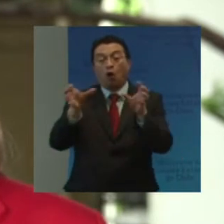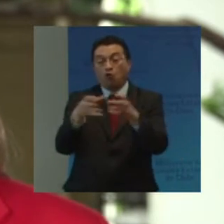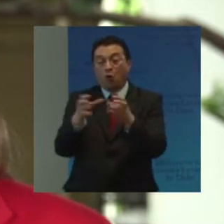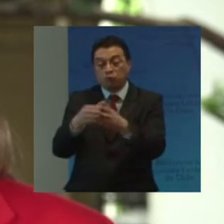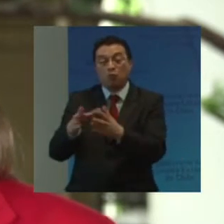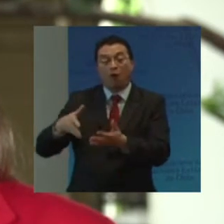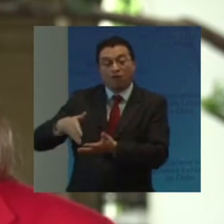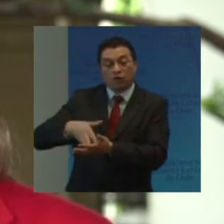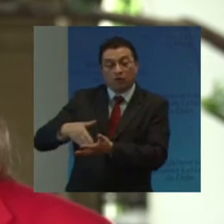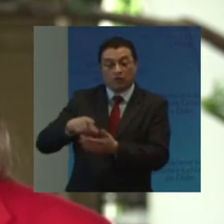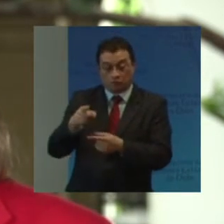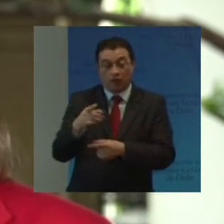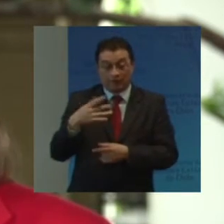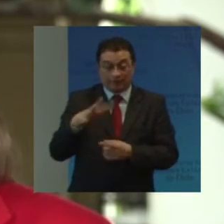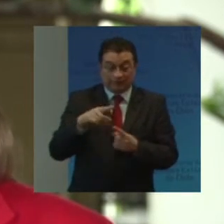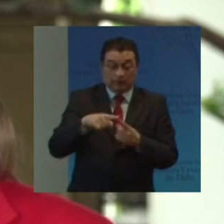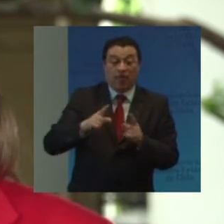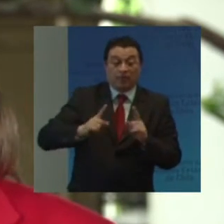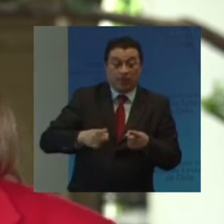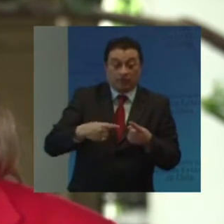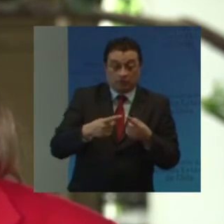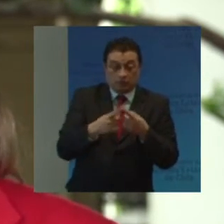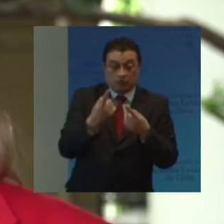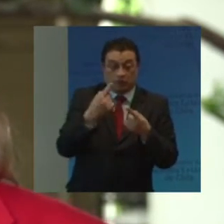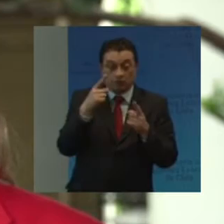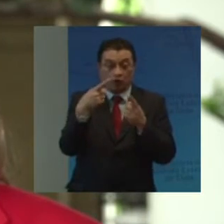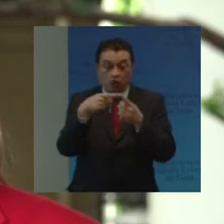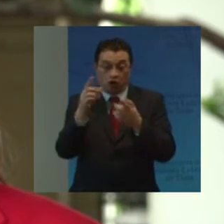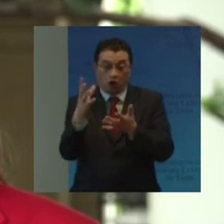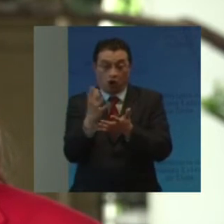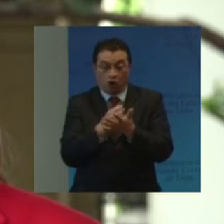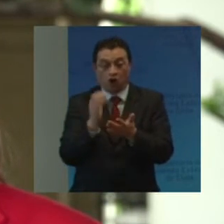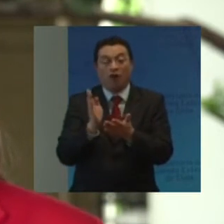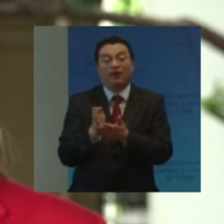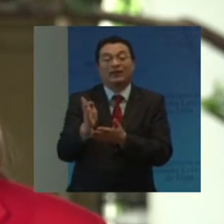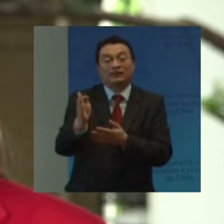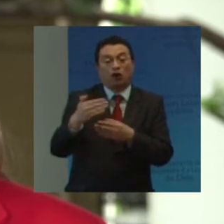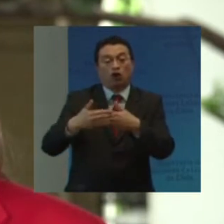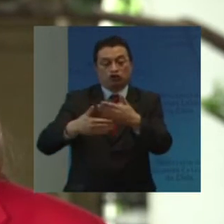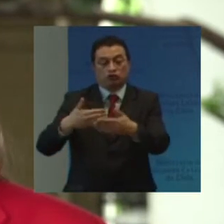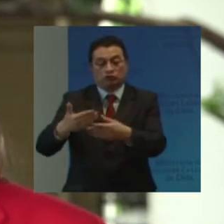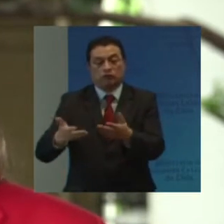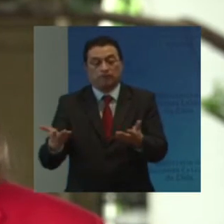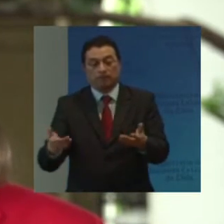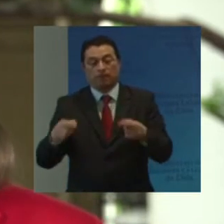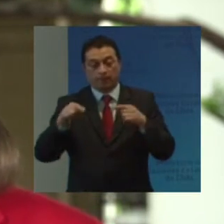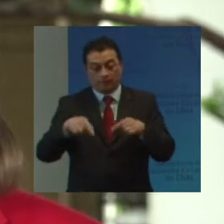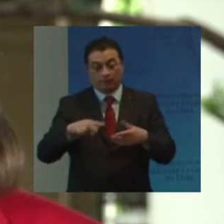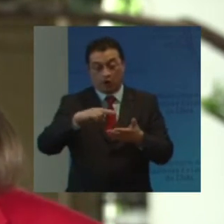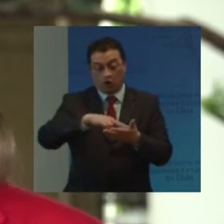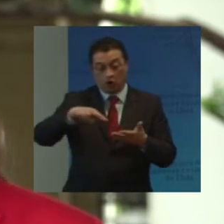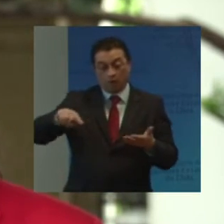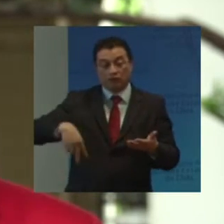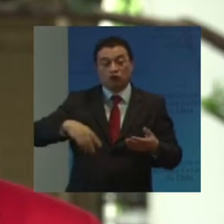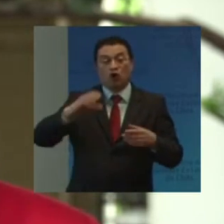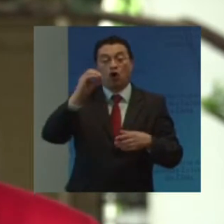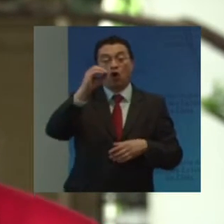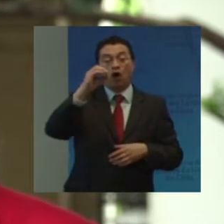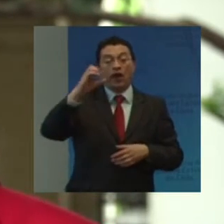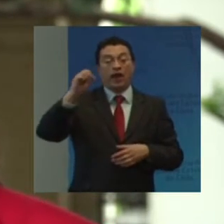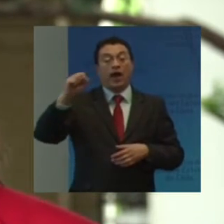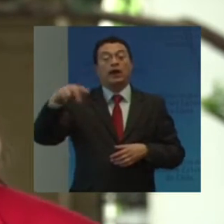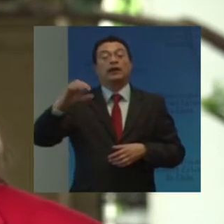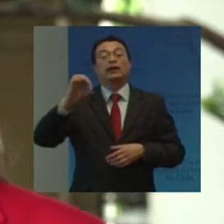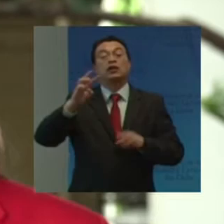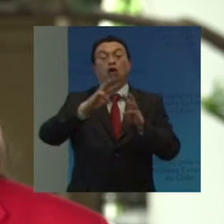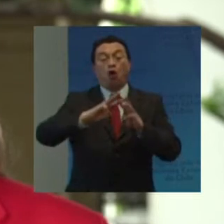Requisito indispensable Para el logro De los objetivos De desarrollo sustentable En este sentido La convención De OEA Y la convención De ONU